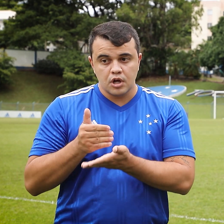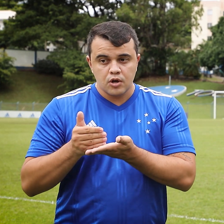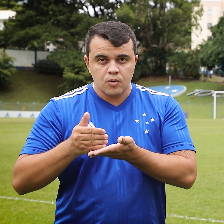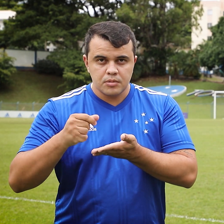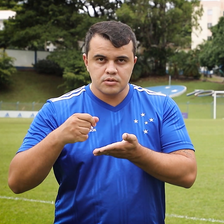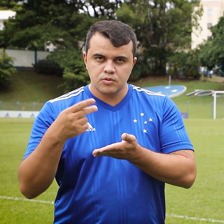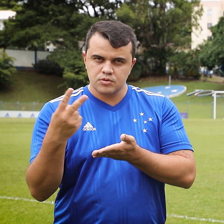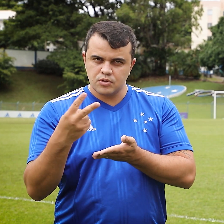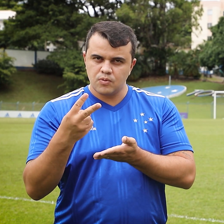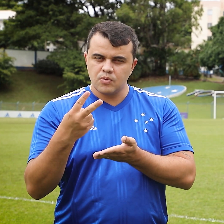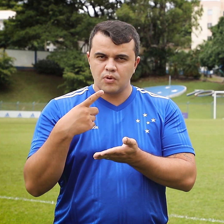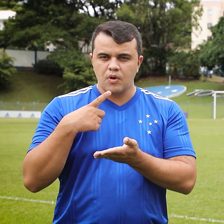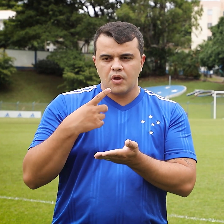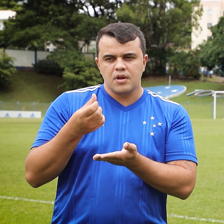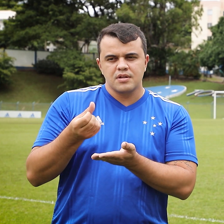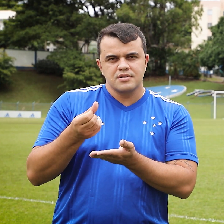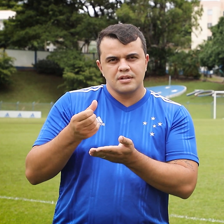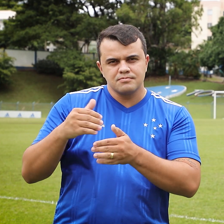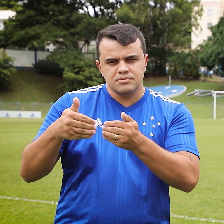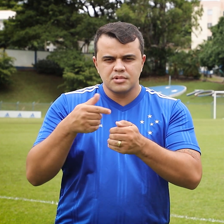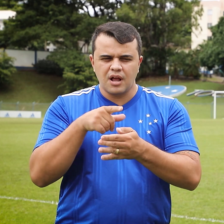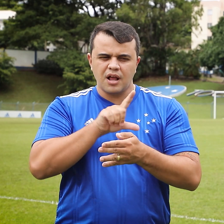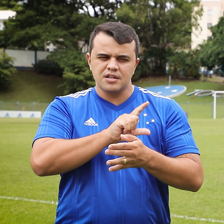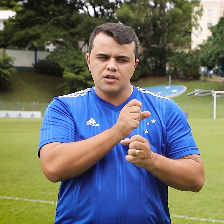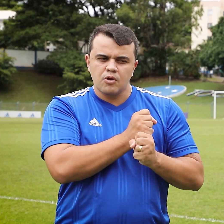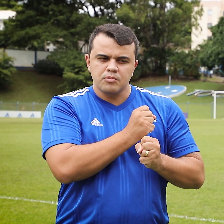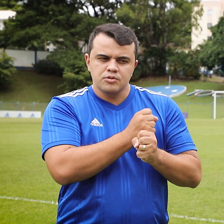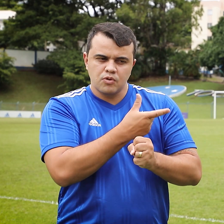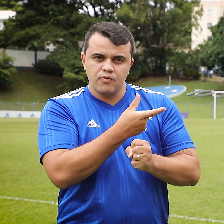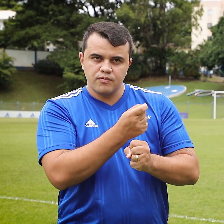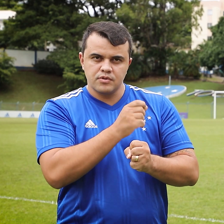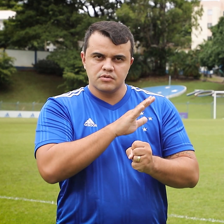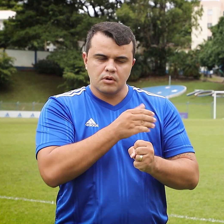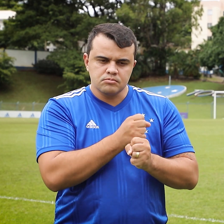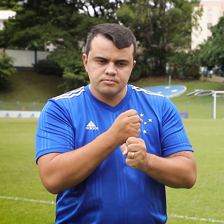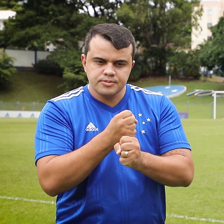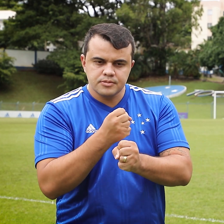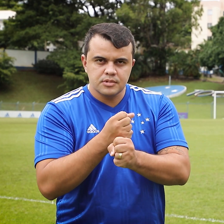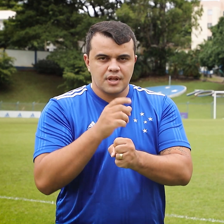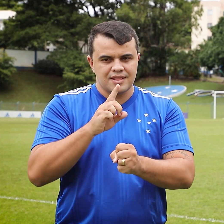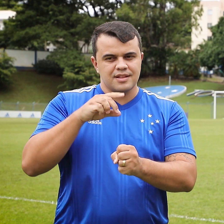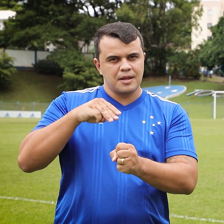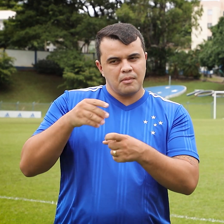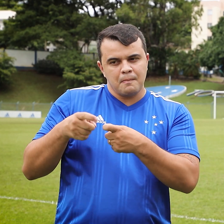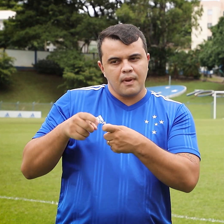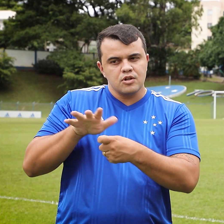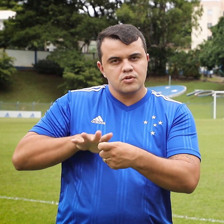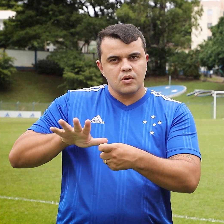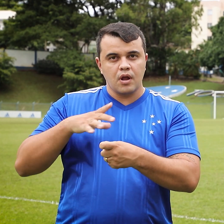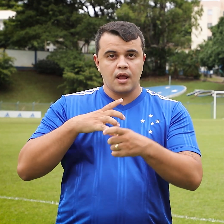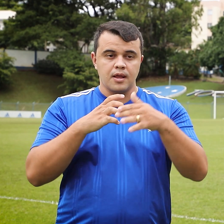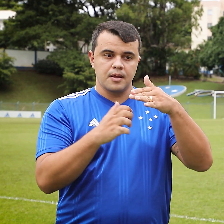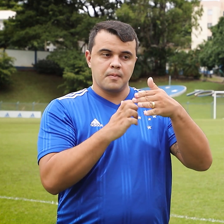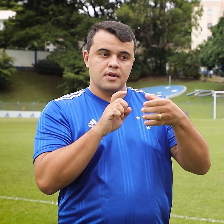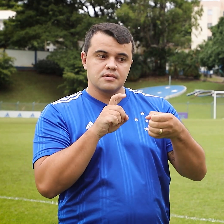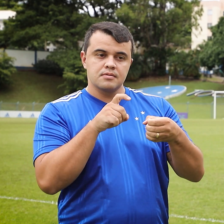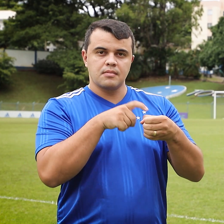Iniciadas no segundo semestre de 2020, as obras do DM foram realizadas com o apoio de empresas parceiras, como